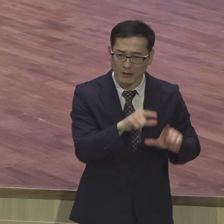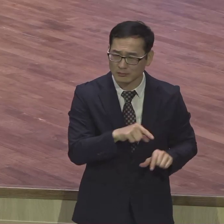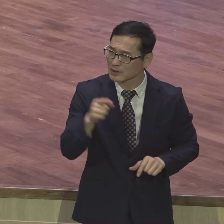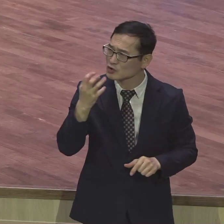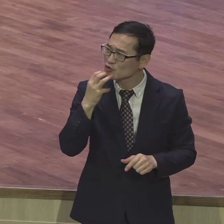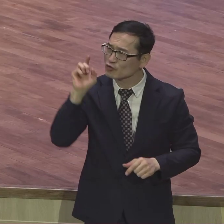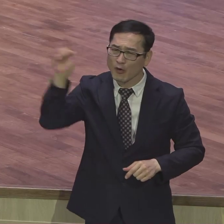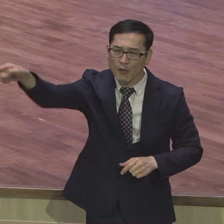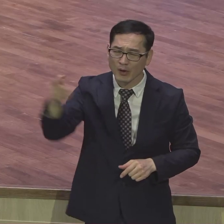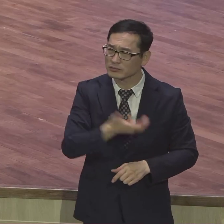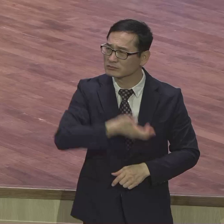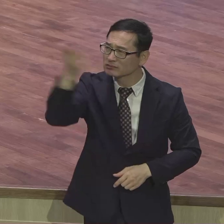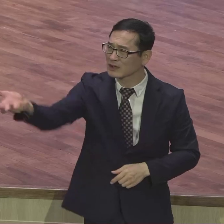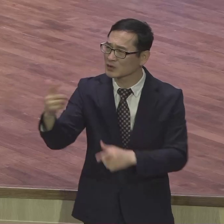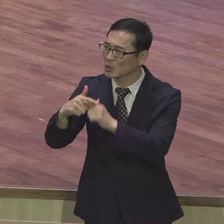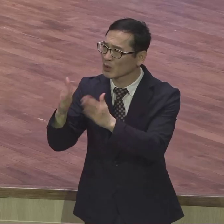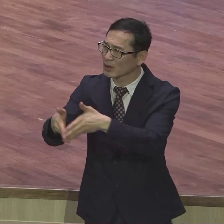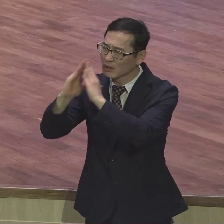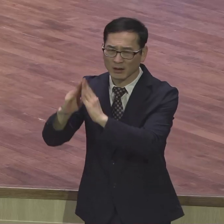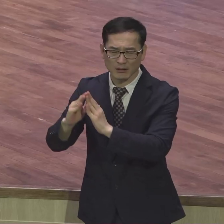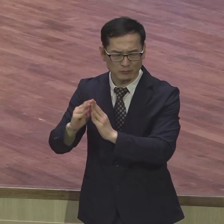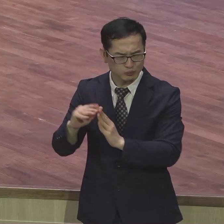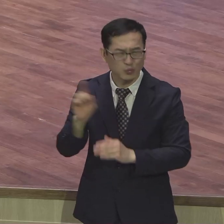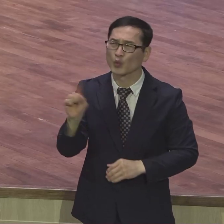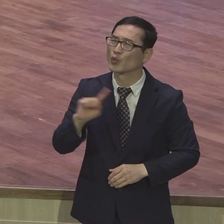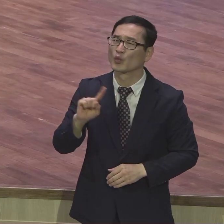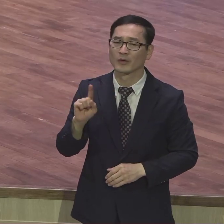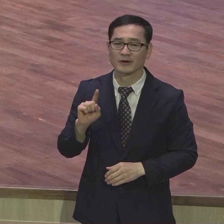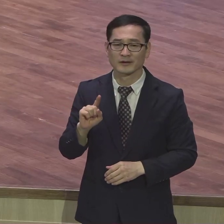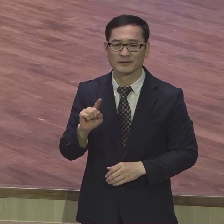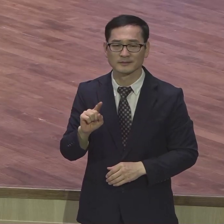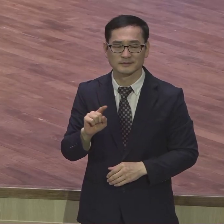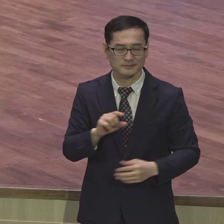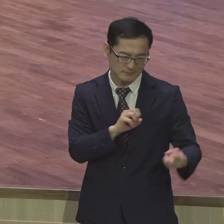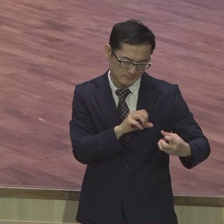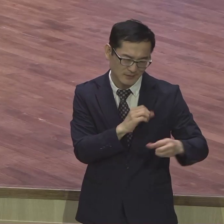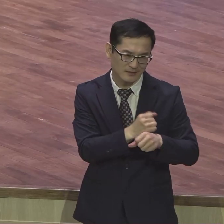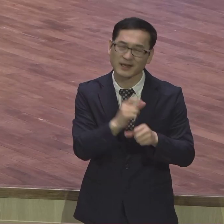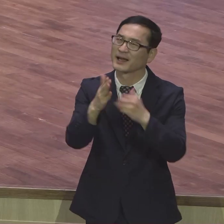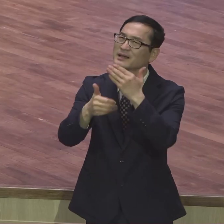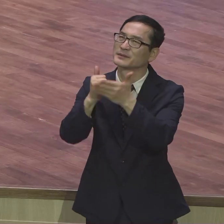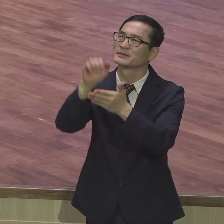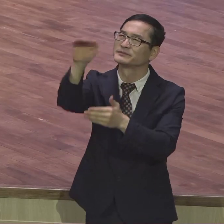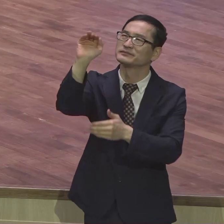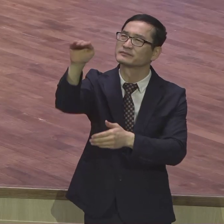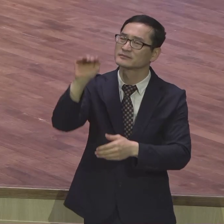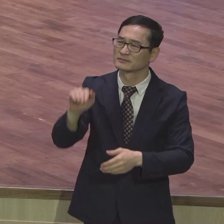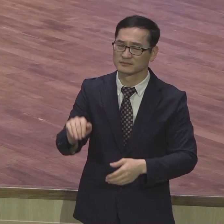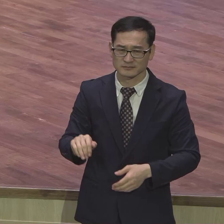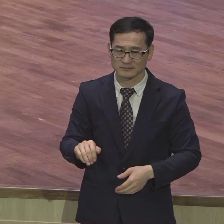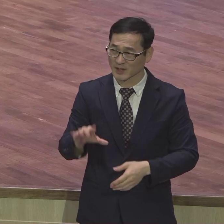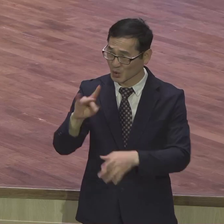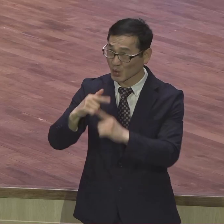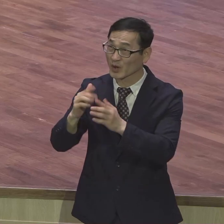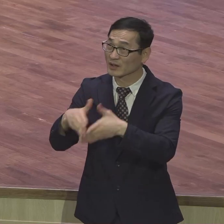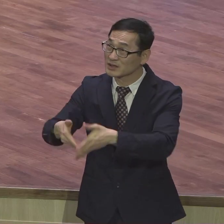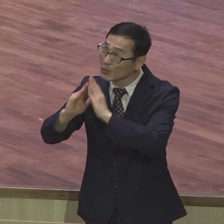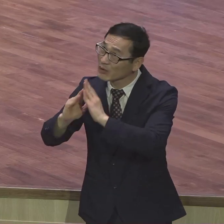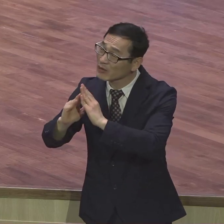훈련받으러 올라왔는데 그렇게 질문을 하나님께 밤새워 철회하면서 질문할 때 하나님이